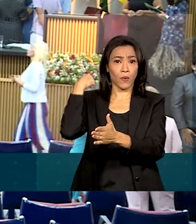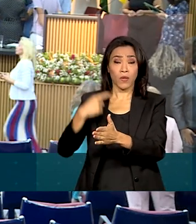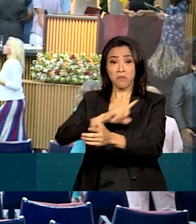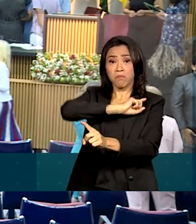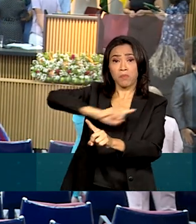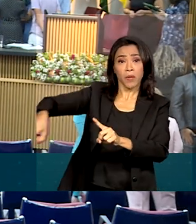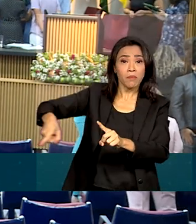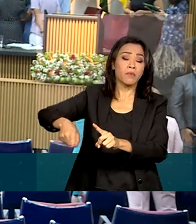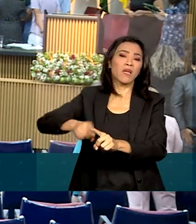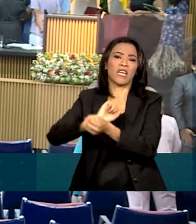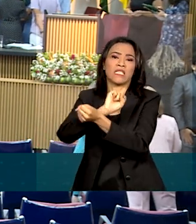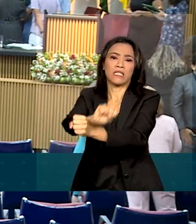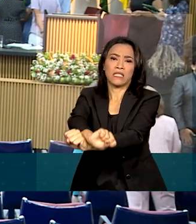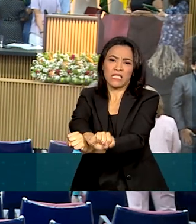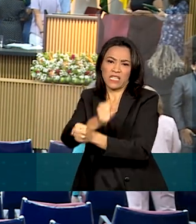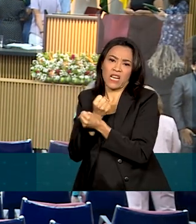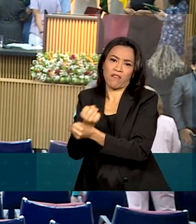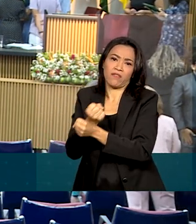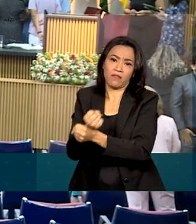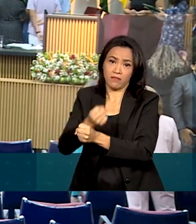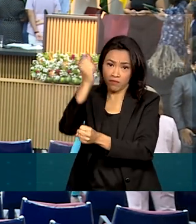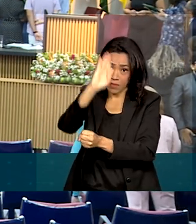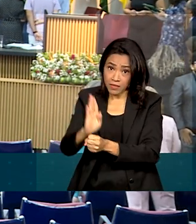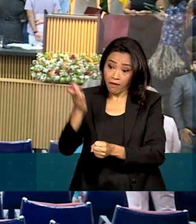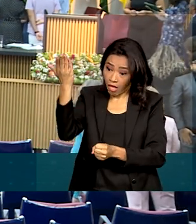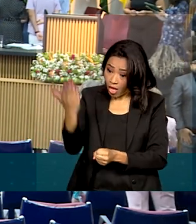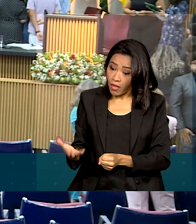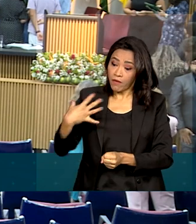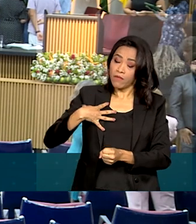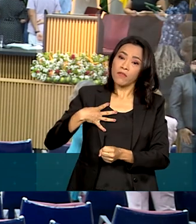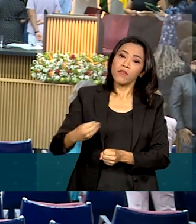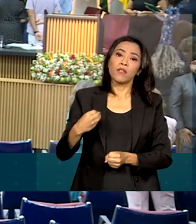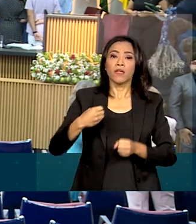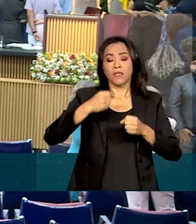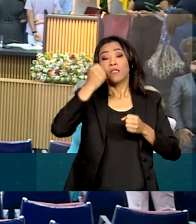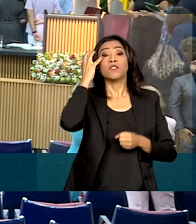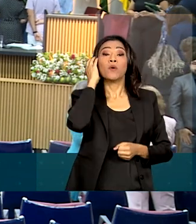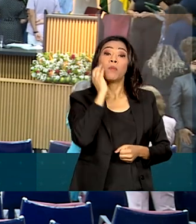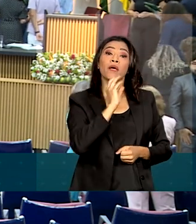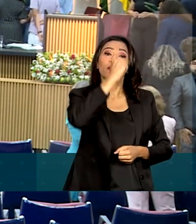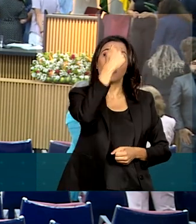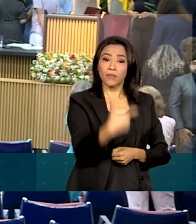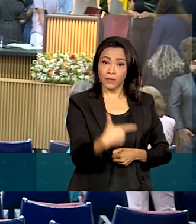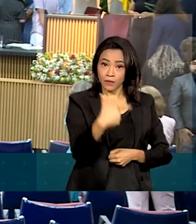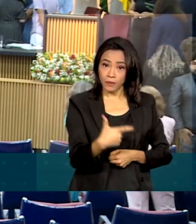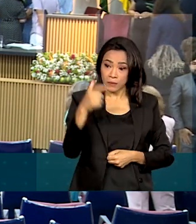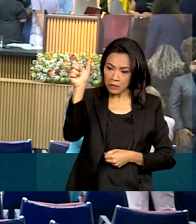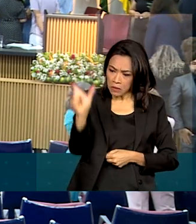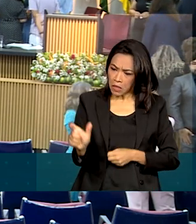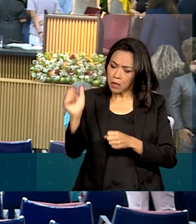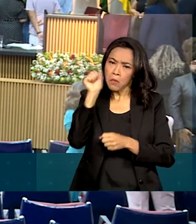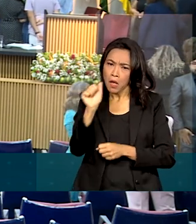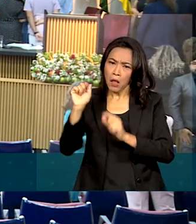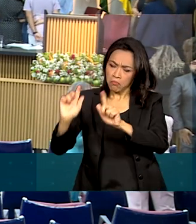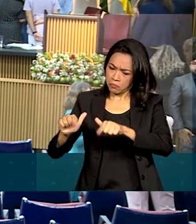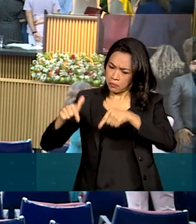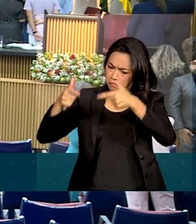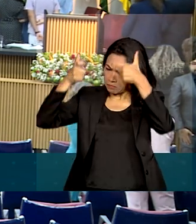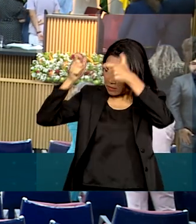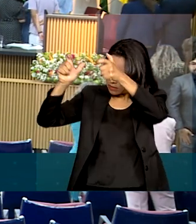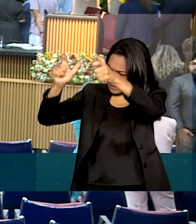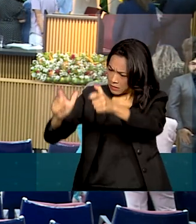escravidão no país. Ela era filha do Imperador do Brasil, Dom Pedro II, e conhecida por sua atuação em prol dos mais